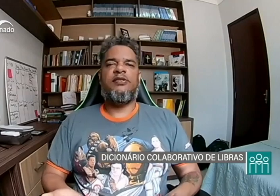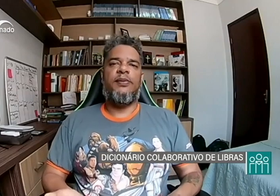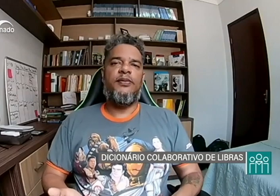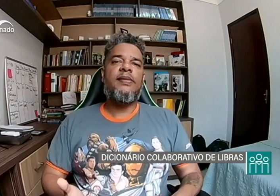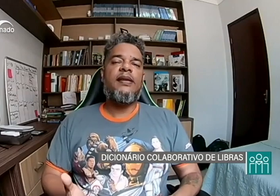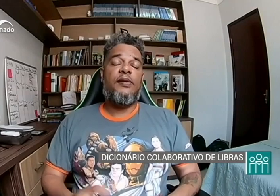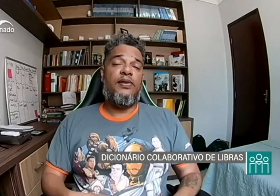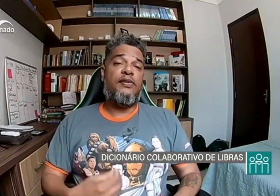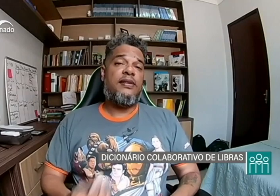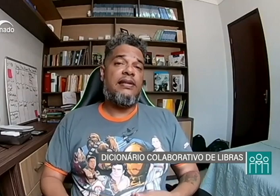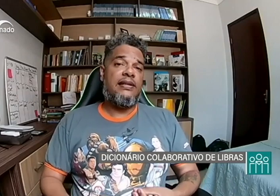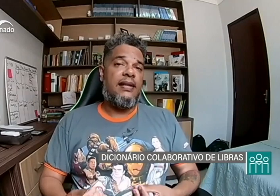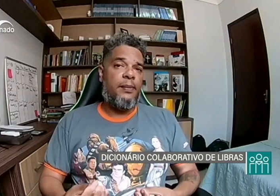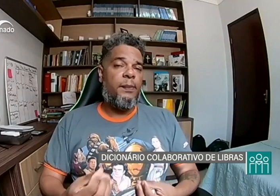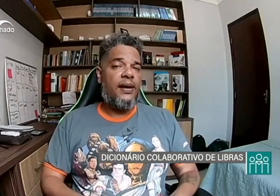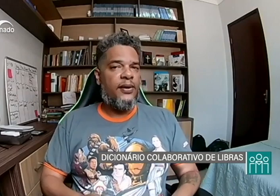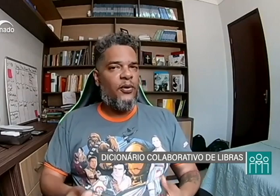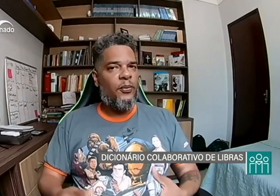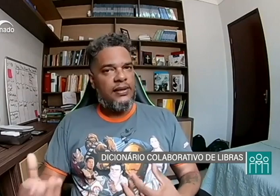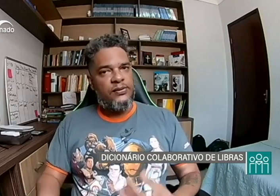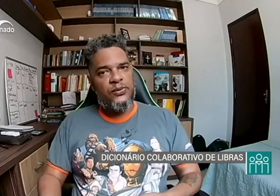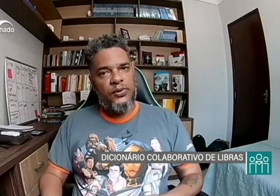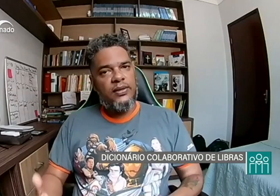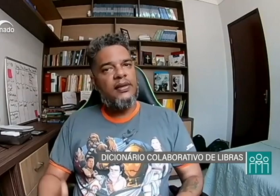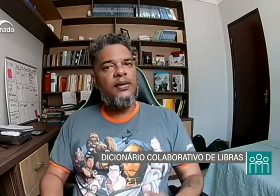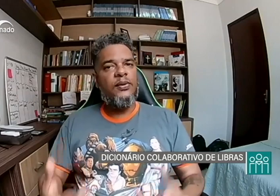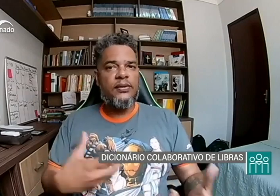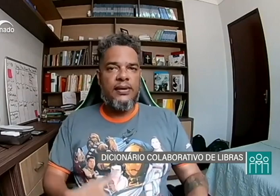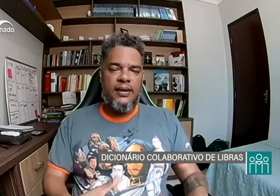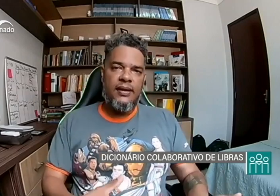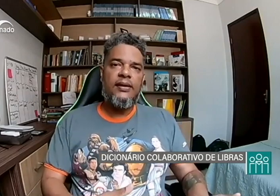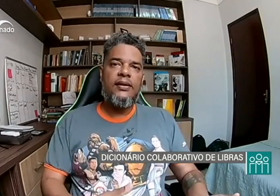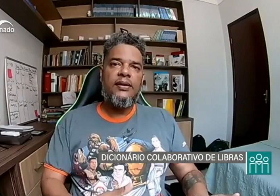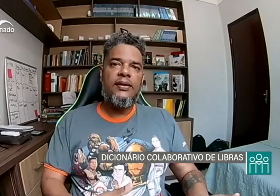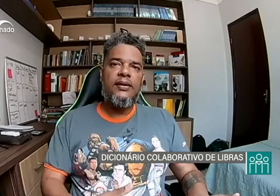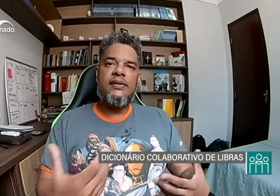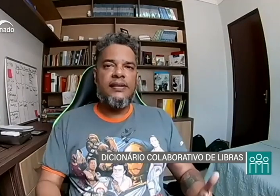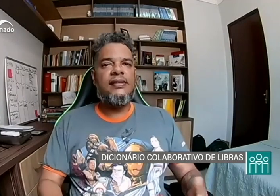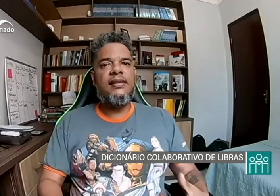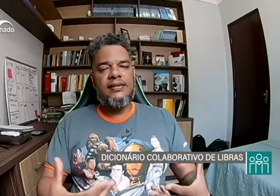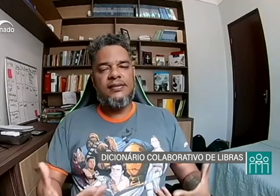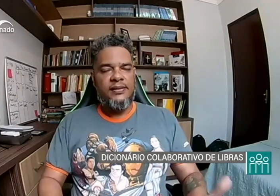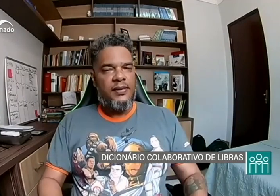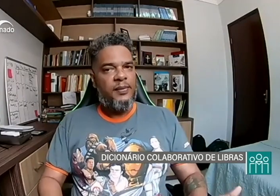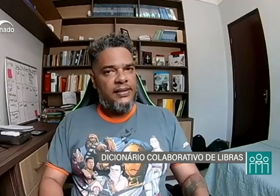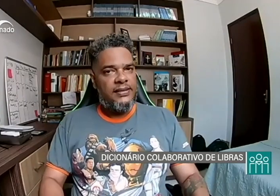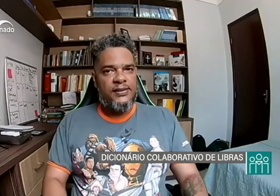mão vai facilitar para a comunidade surda encontrar os sinais que eles precisam.